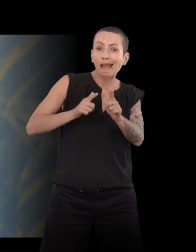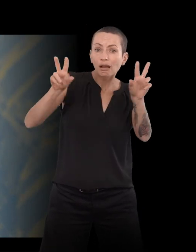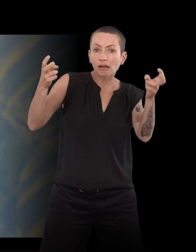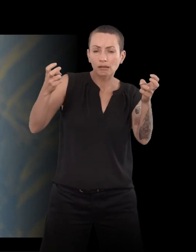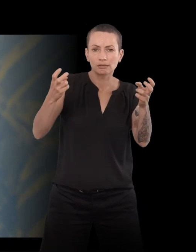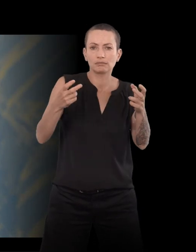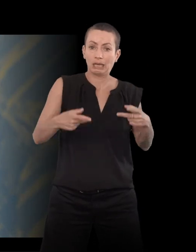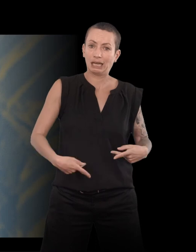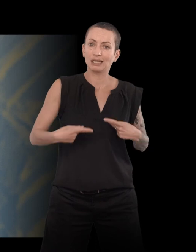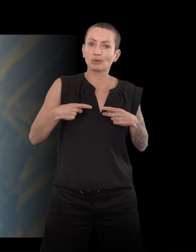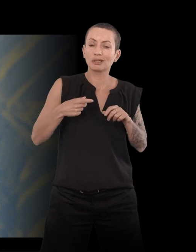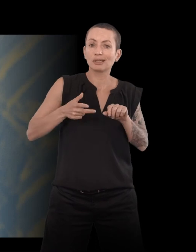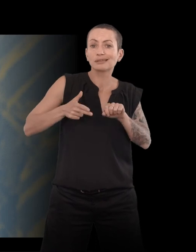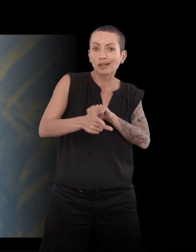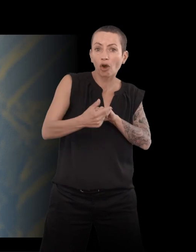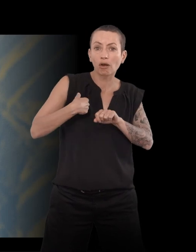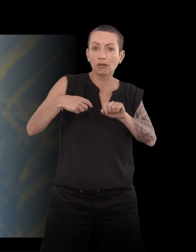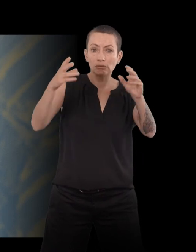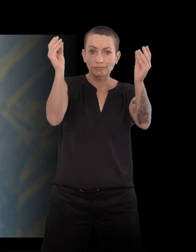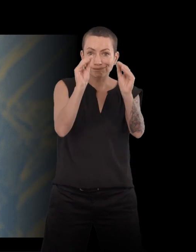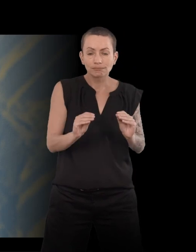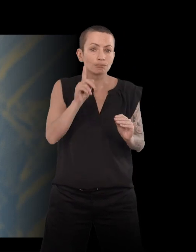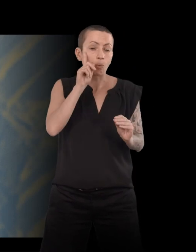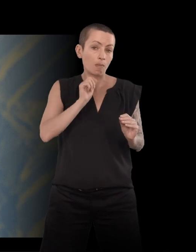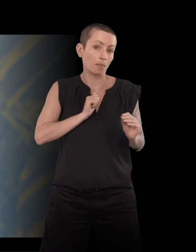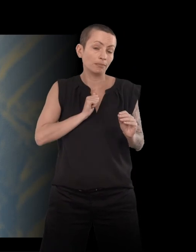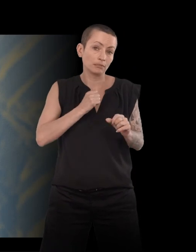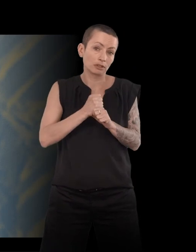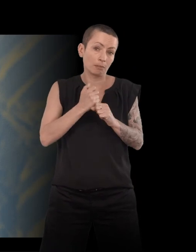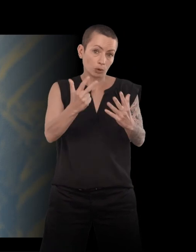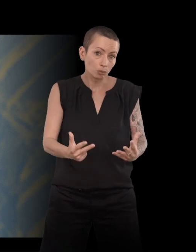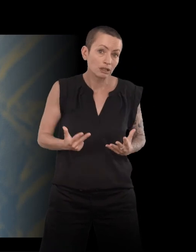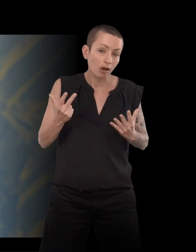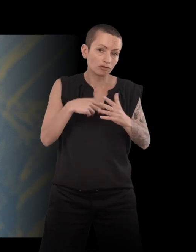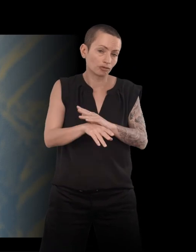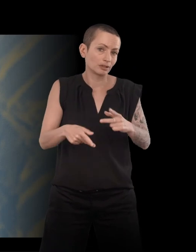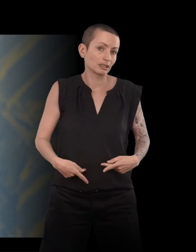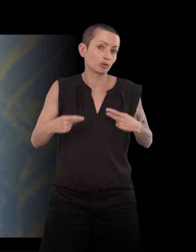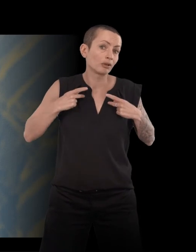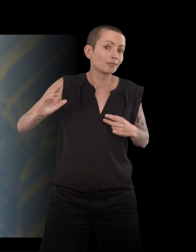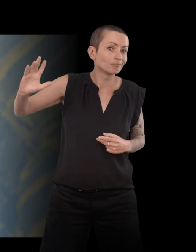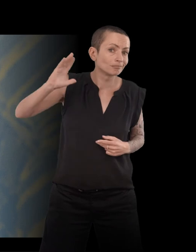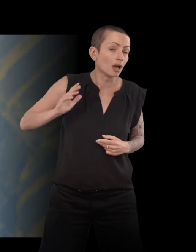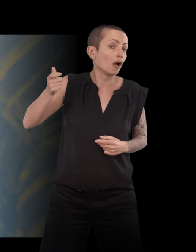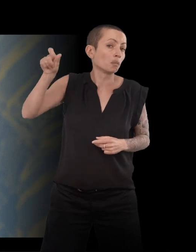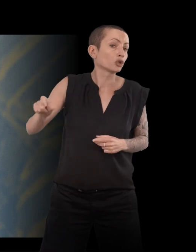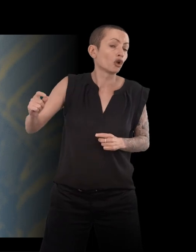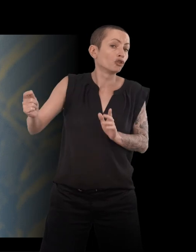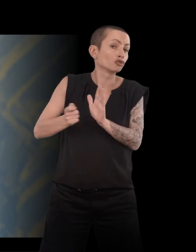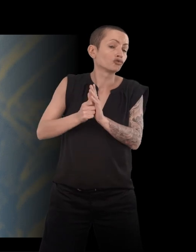de tailleur où j'ai travaillé quand même 8 ans dans les ateliers. Et il y a quelqu'un qui m dit un jour dans un débat, il m'a dit